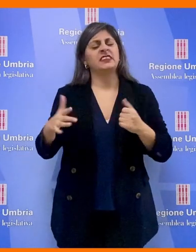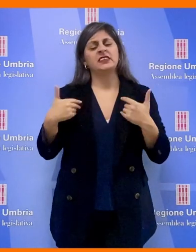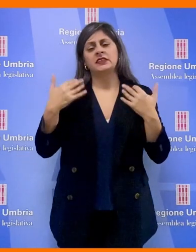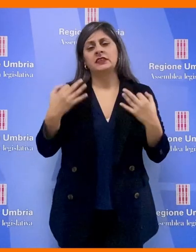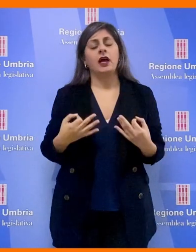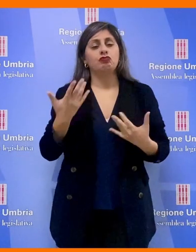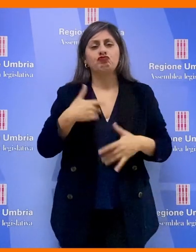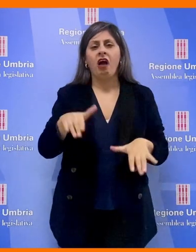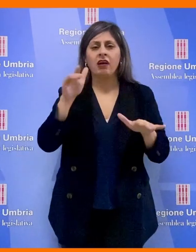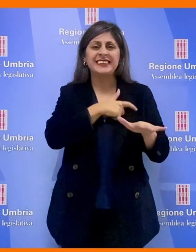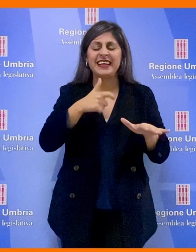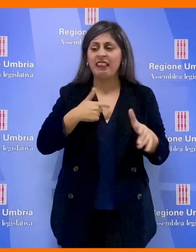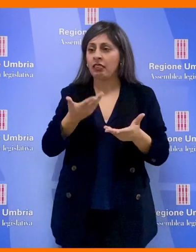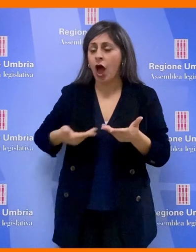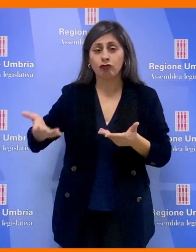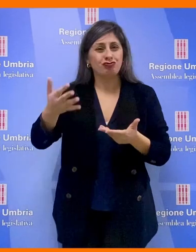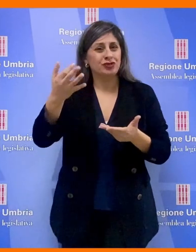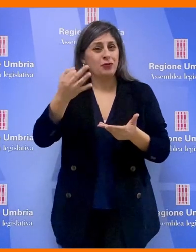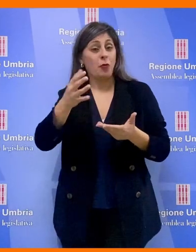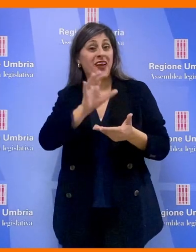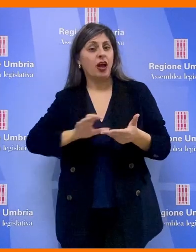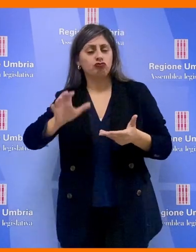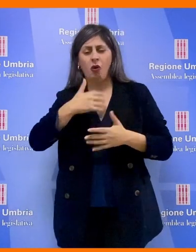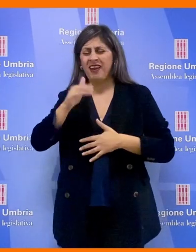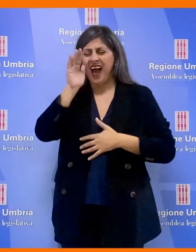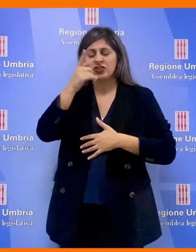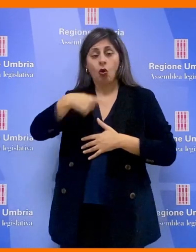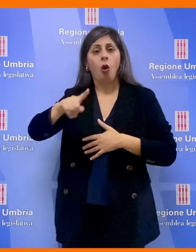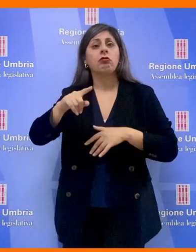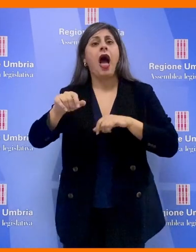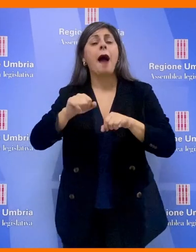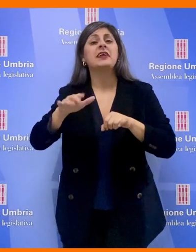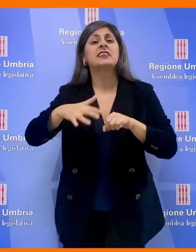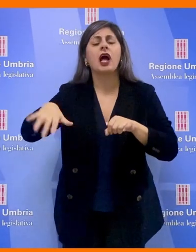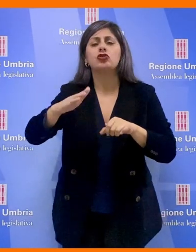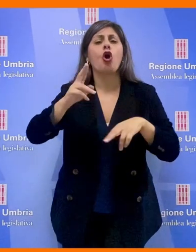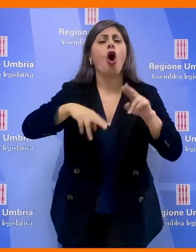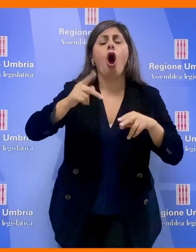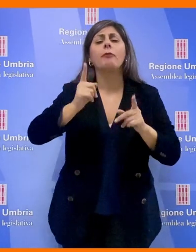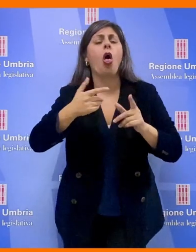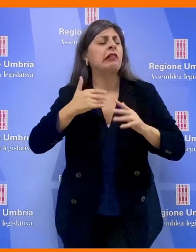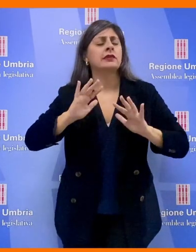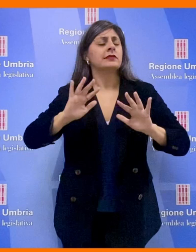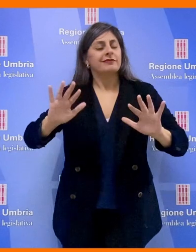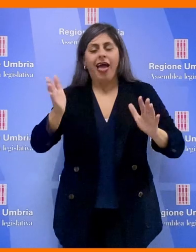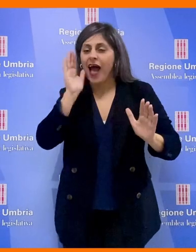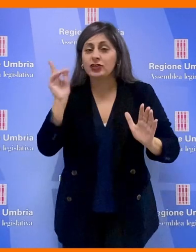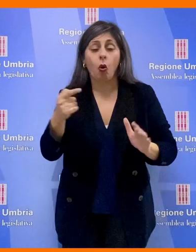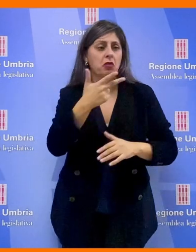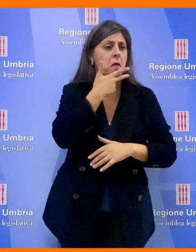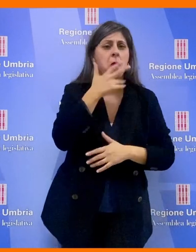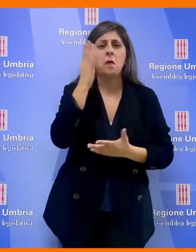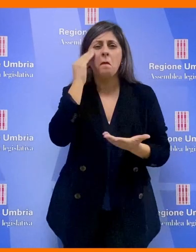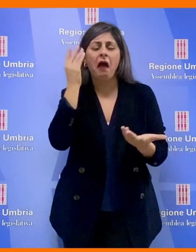ascoltato tutti i sindaci della nostra regione, tutta l'amministrazione al di là dei loro colori politici, da Gubbio a